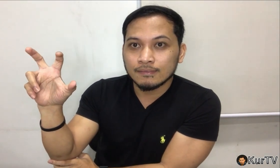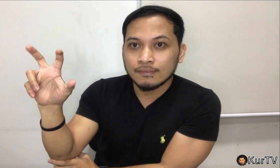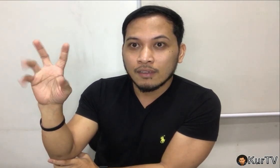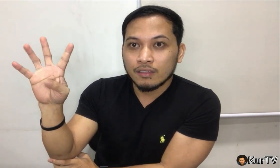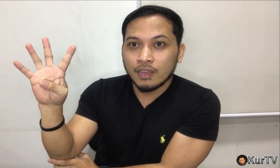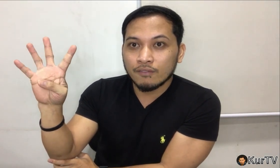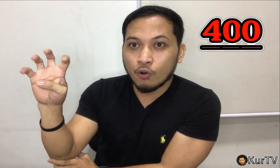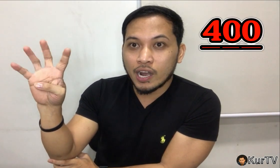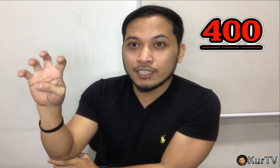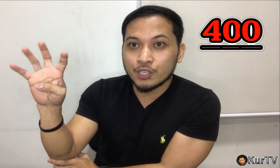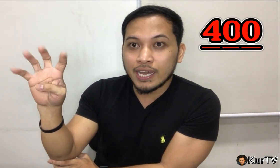then 400,